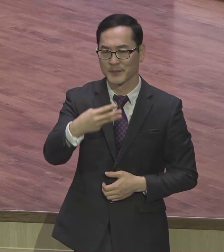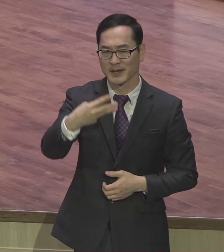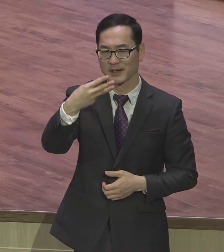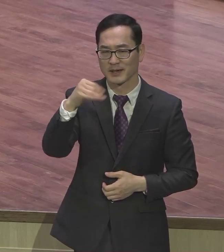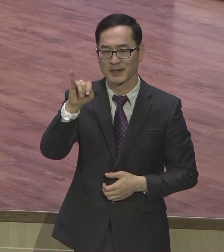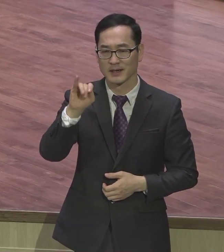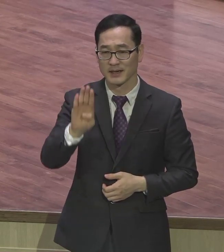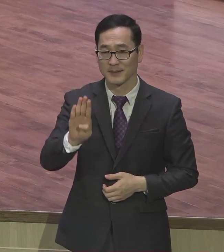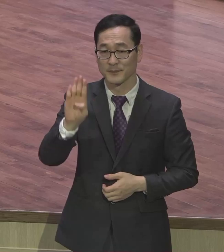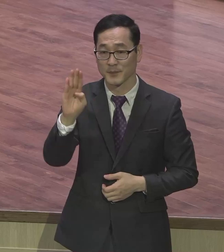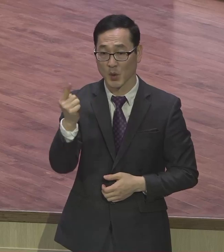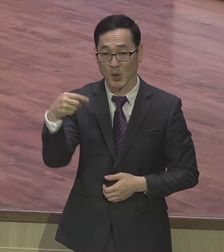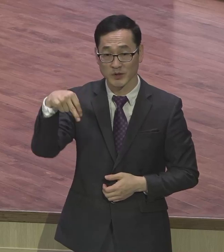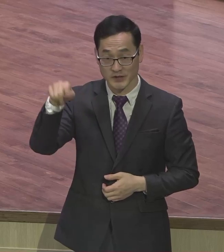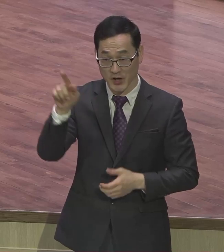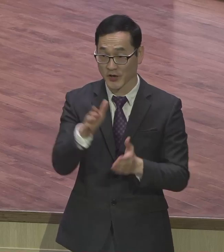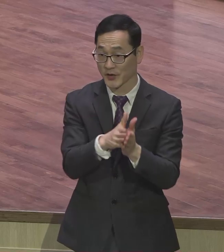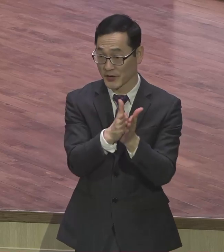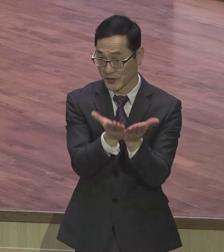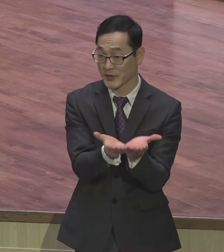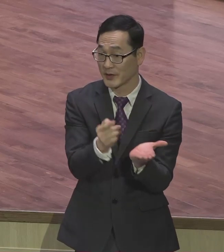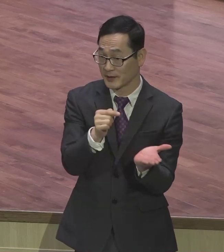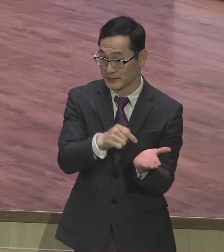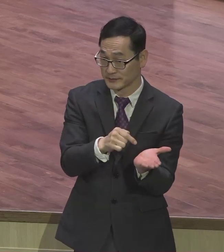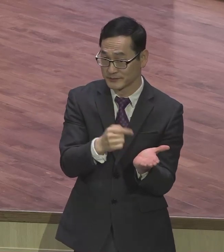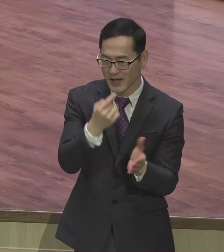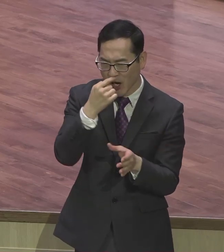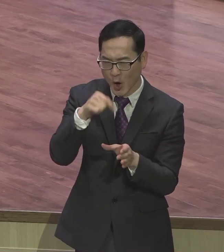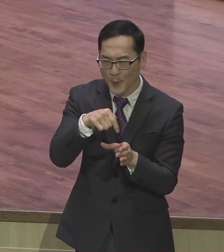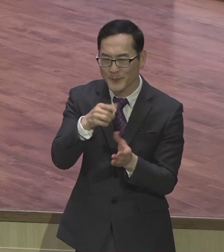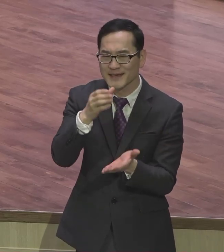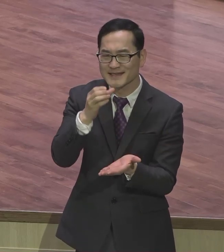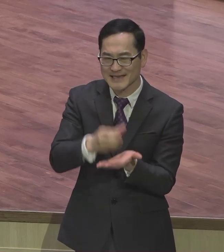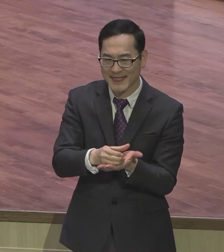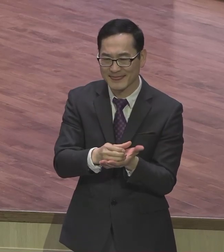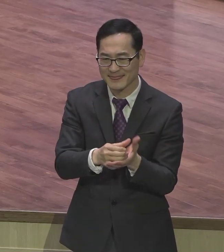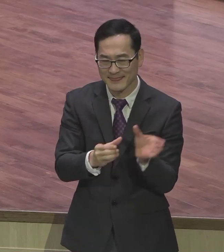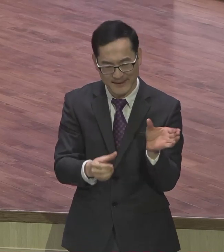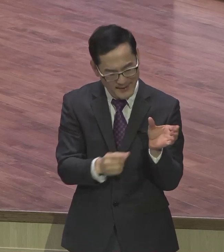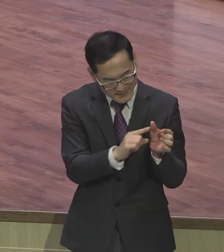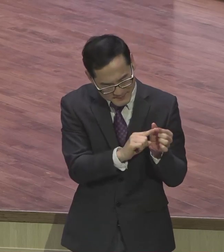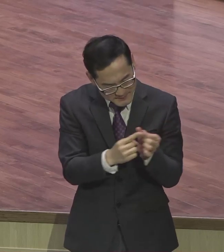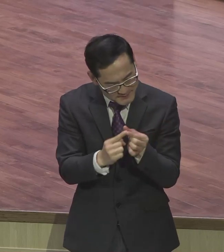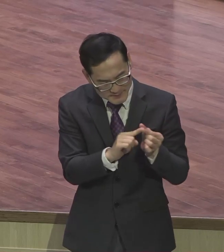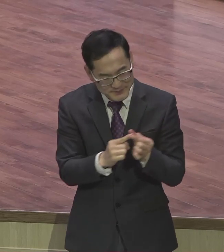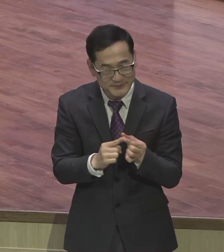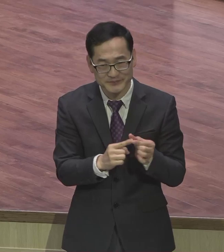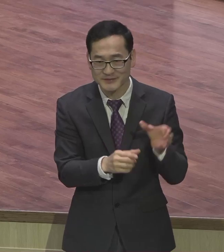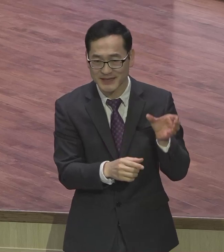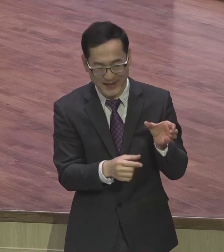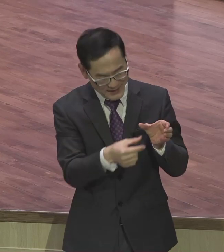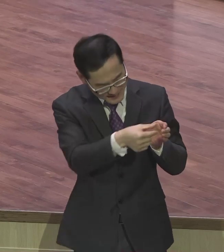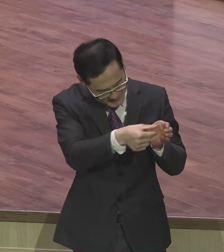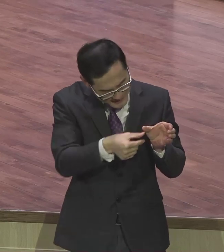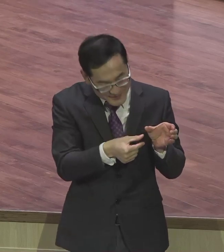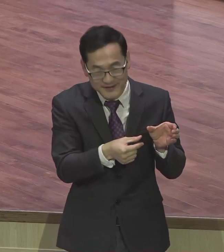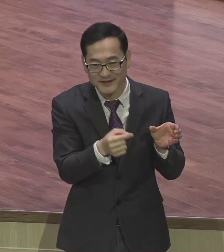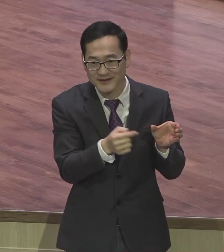빌리포스에는 커피잔 구절이라고 하는 말들로 가득 차 있습니다